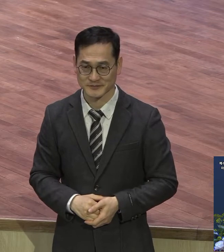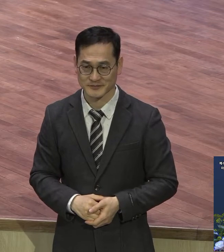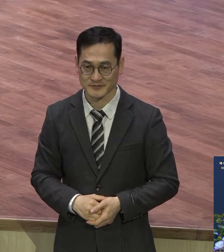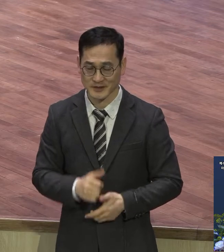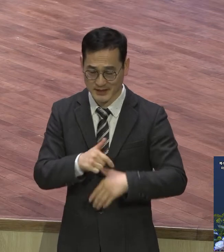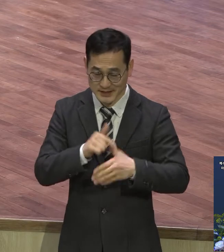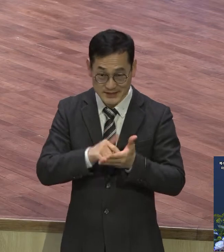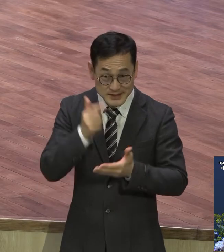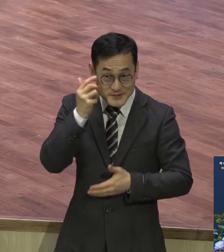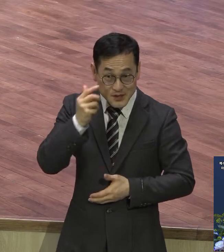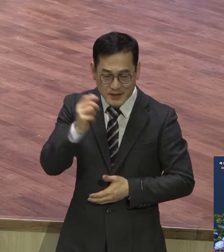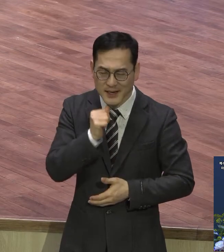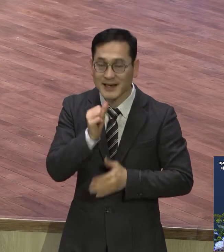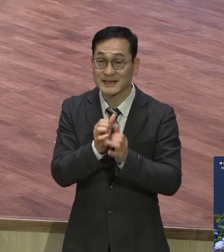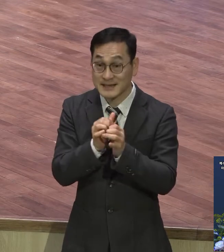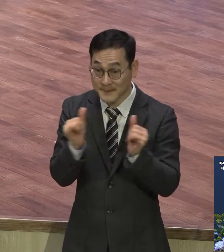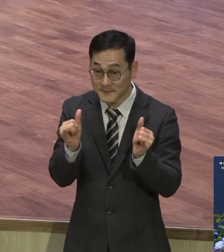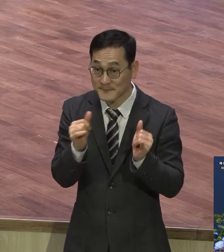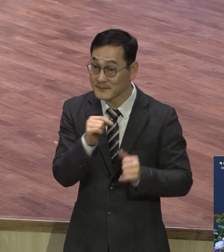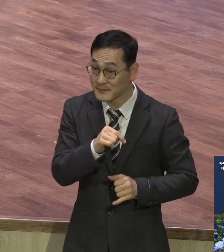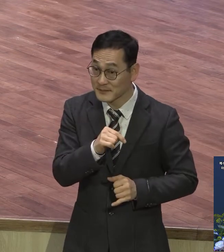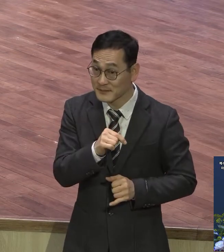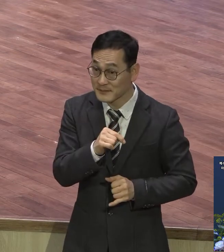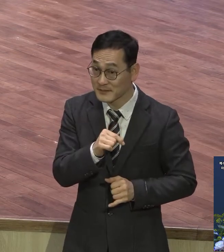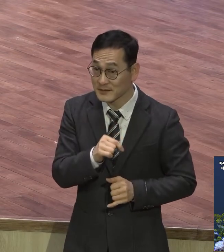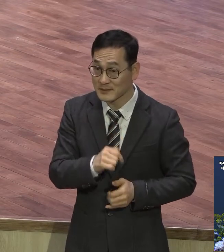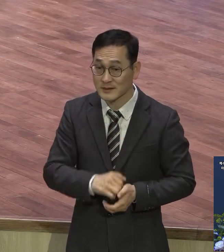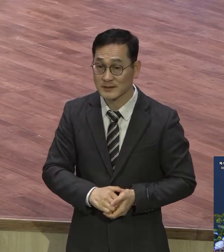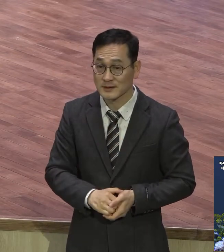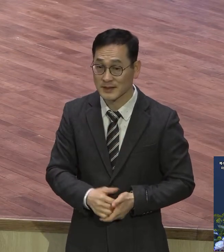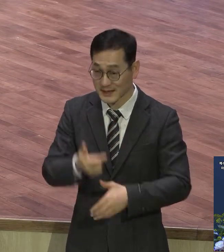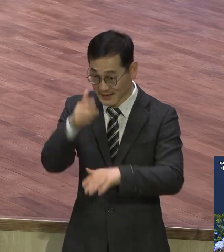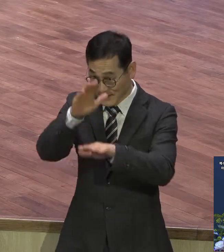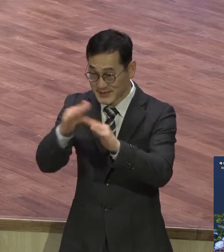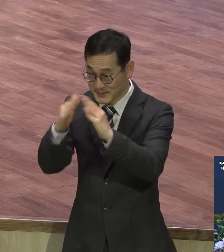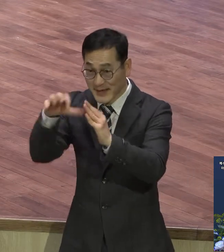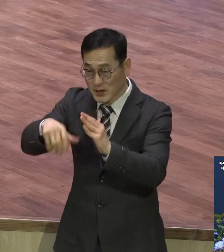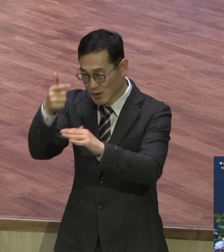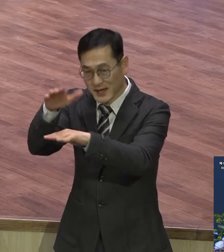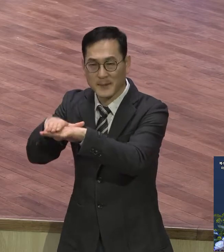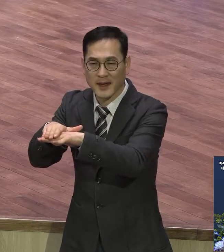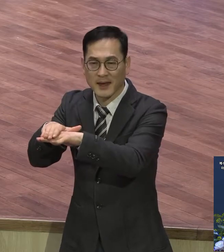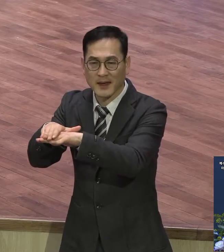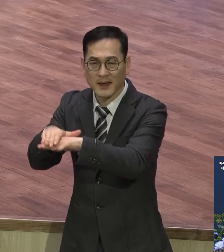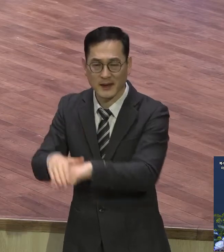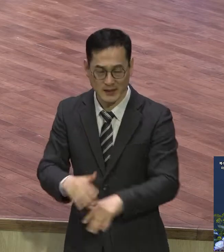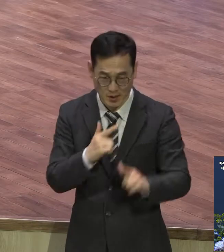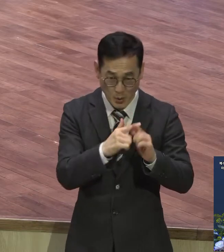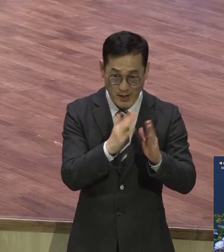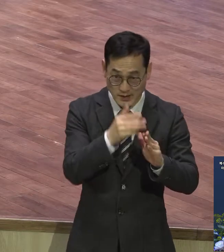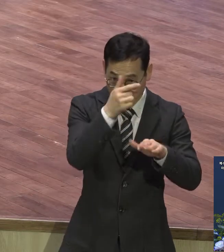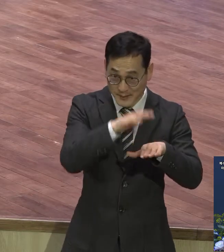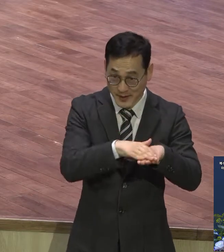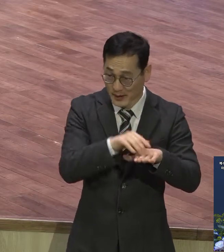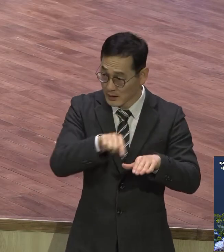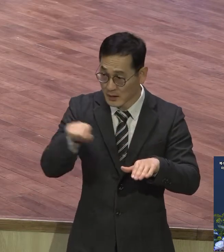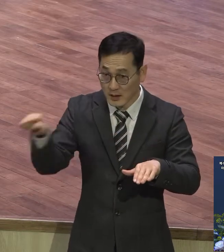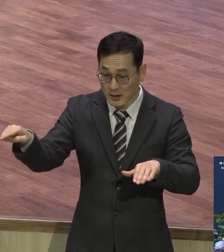집에 드려도 내가 보고를 받아보니까 교회 나와서 예배드리는 것처럼 똑같이 머리하고